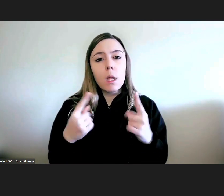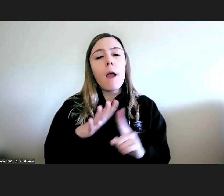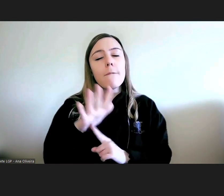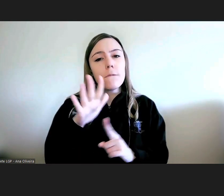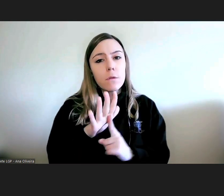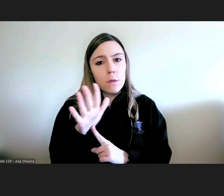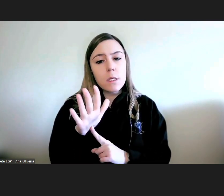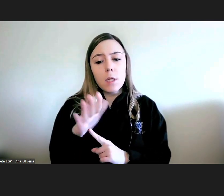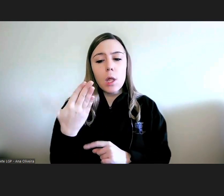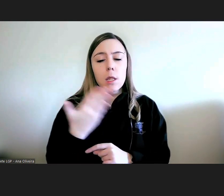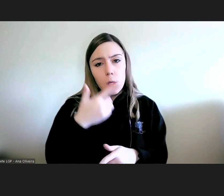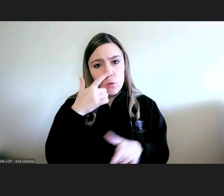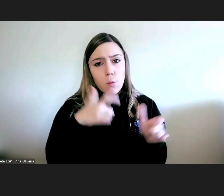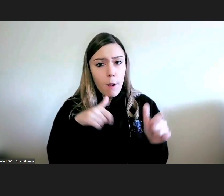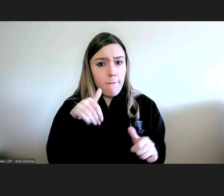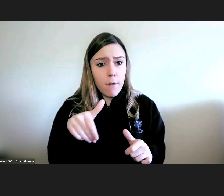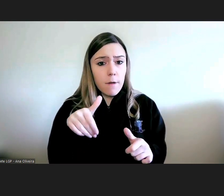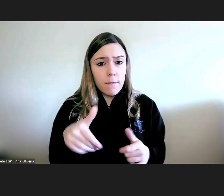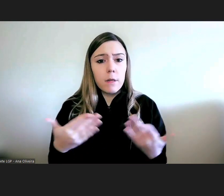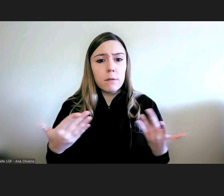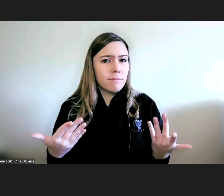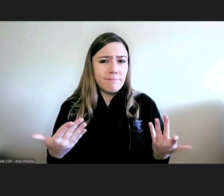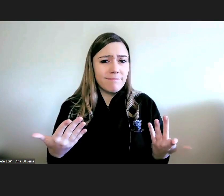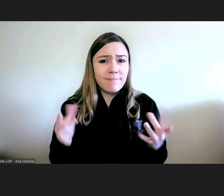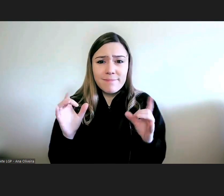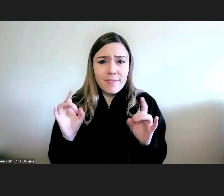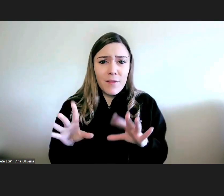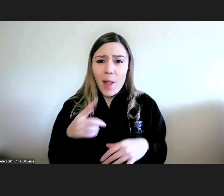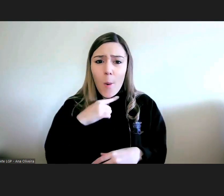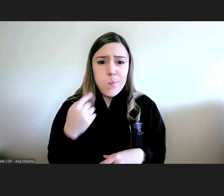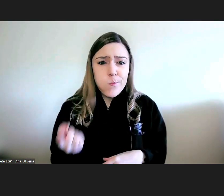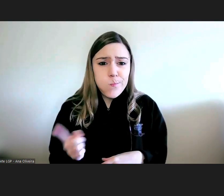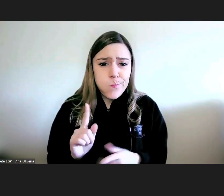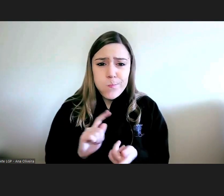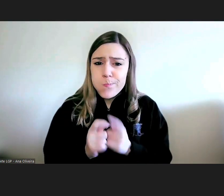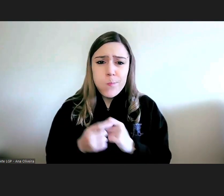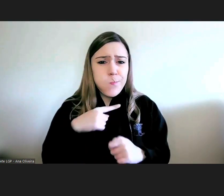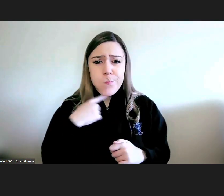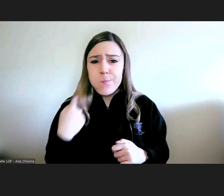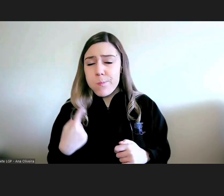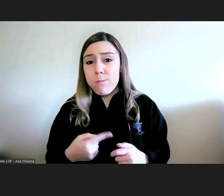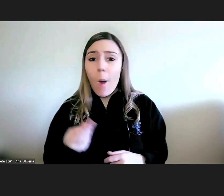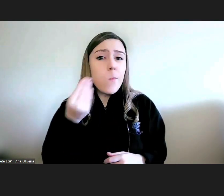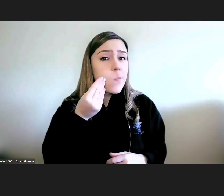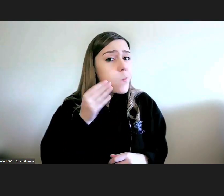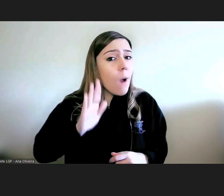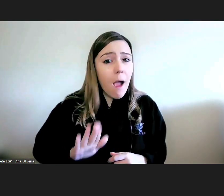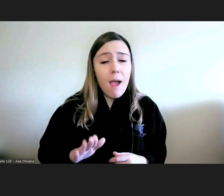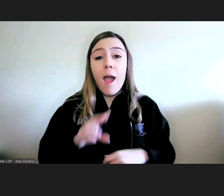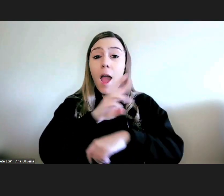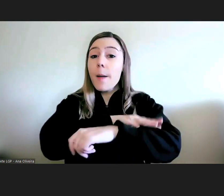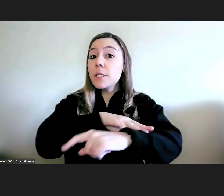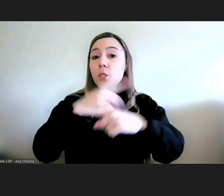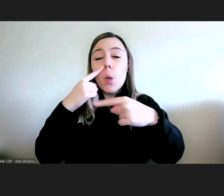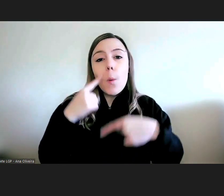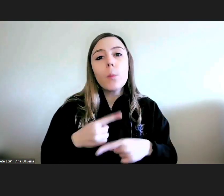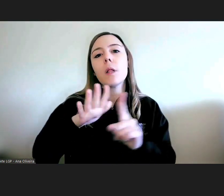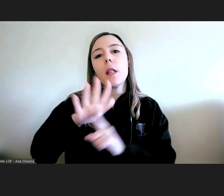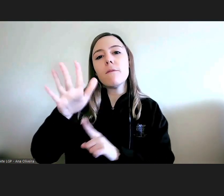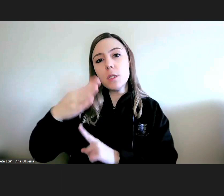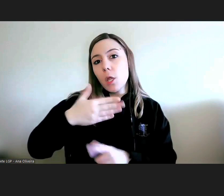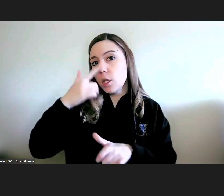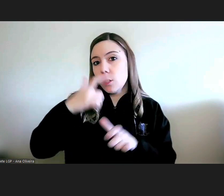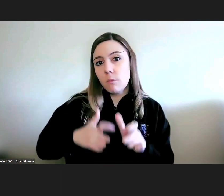o que são os direitos humanos é incontornável é inlutável tem que ser assim a administração pública interfere com os direitos humanos